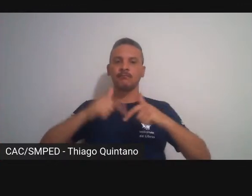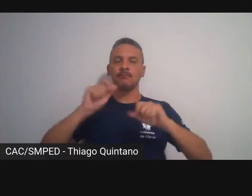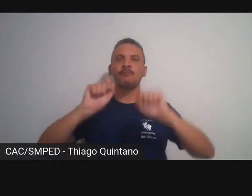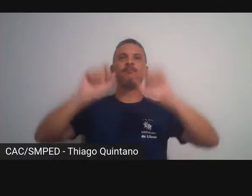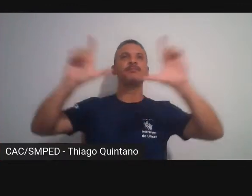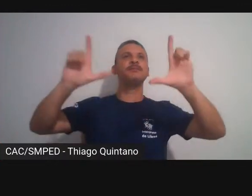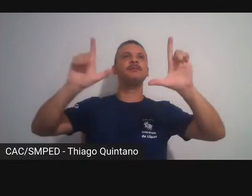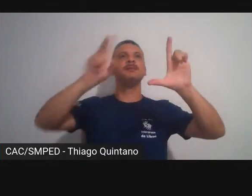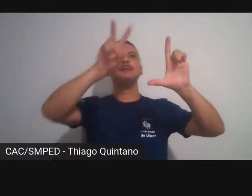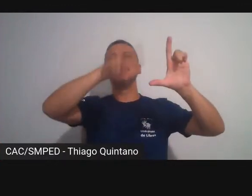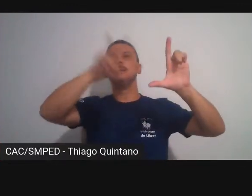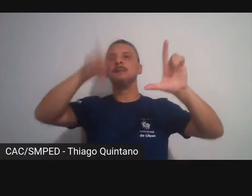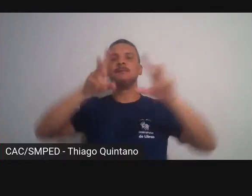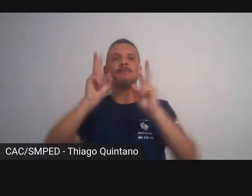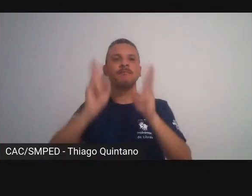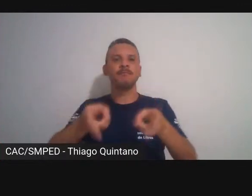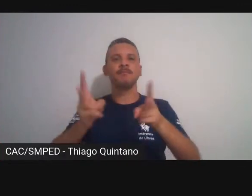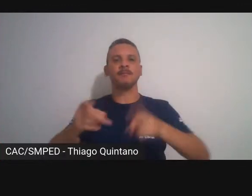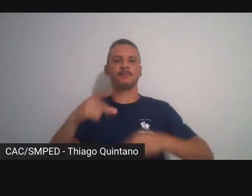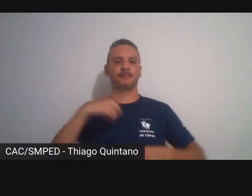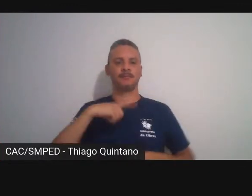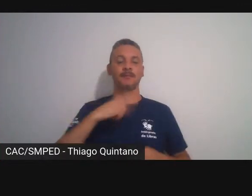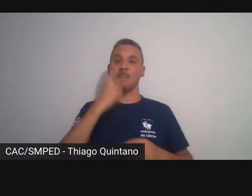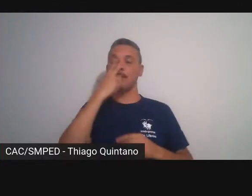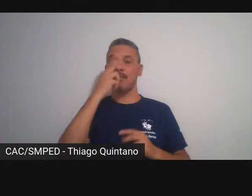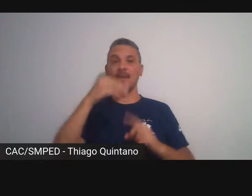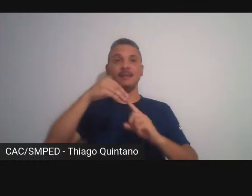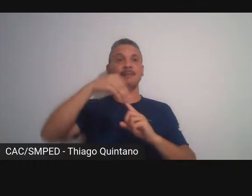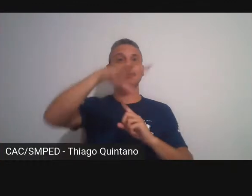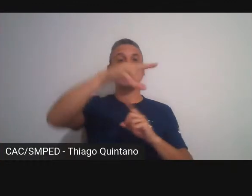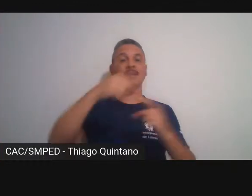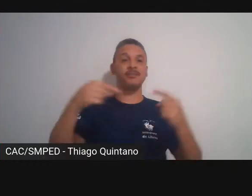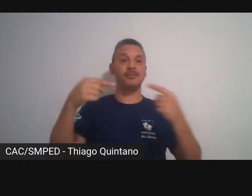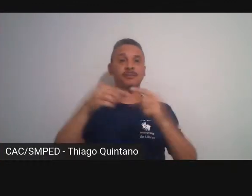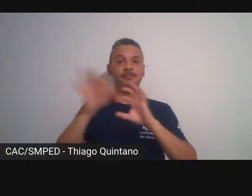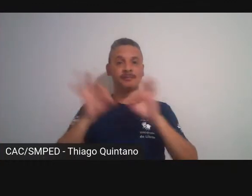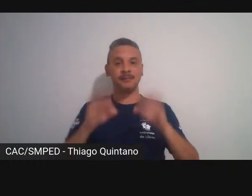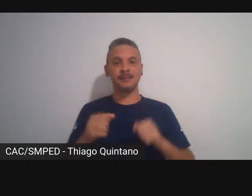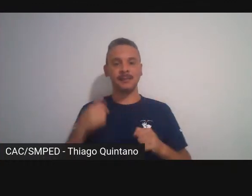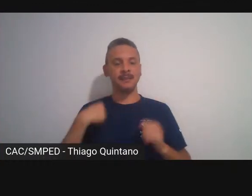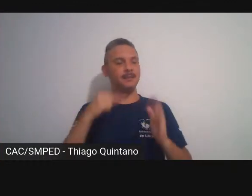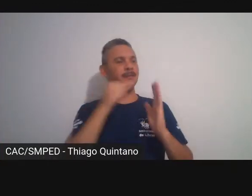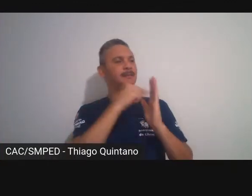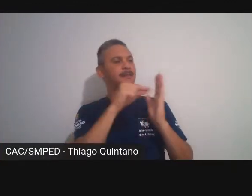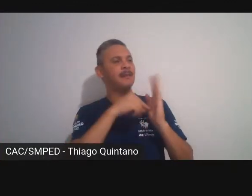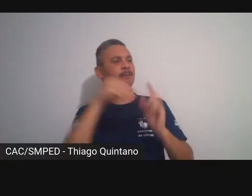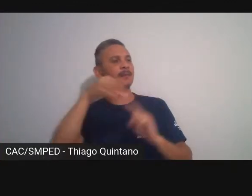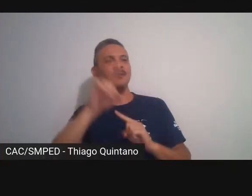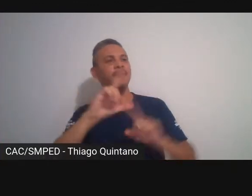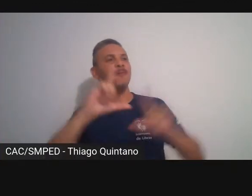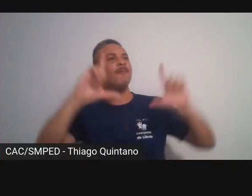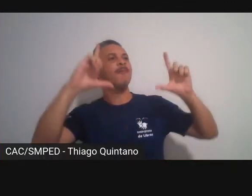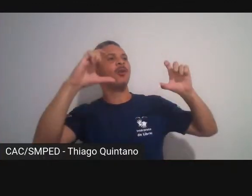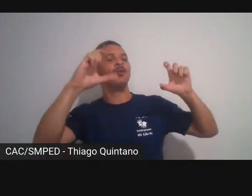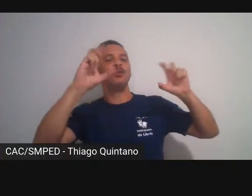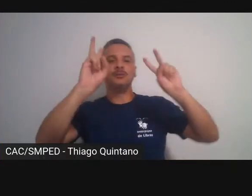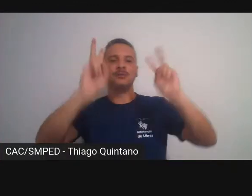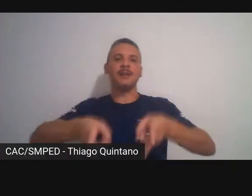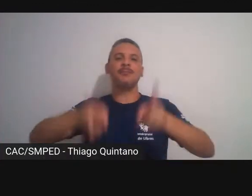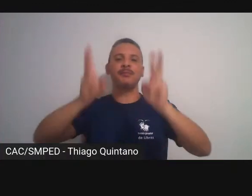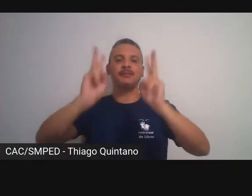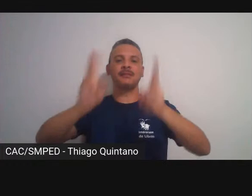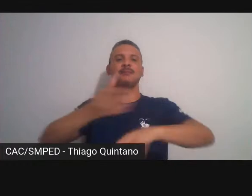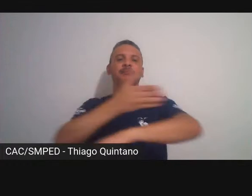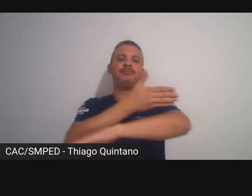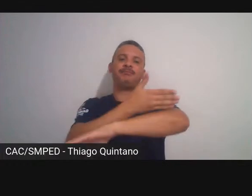que representa alguma mensagem para mim era muito difícil escrever sobre isso eu sempre fui